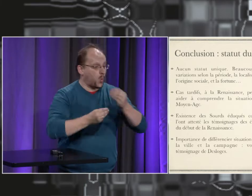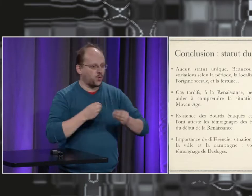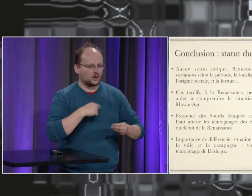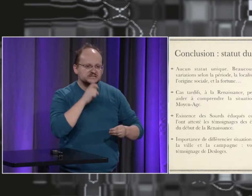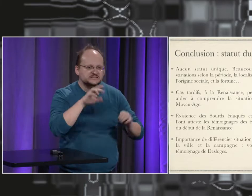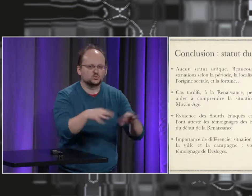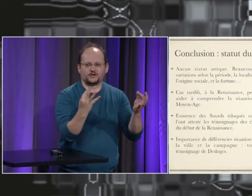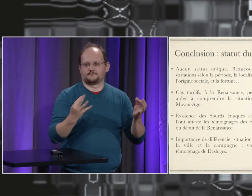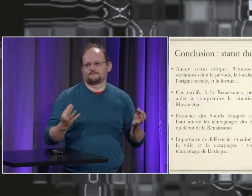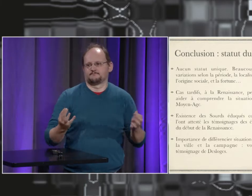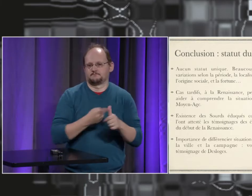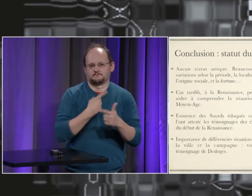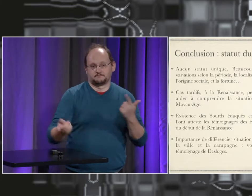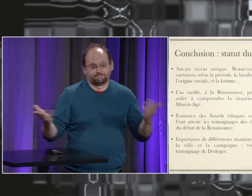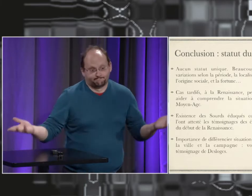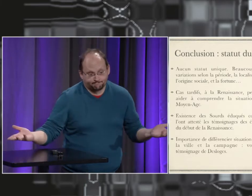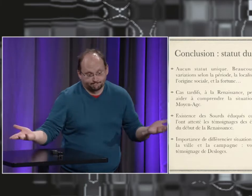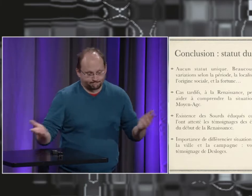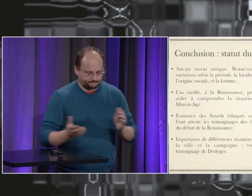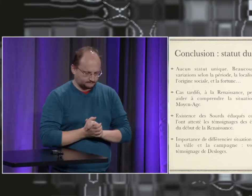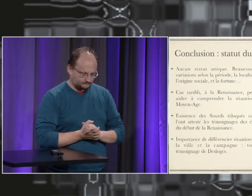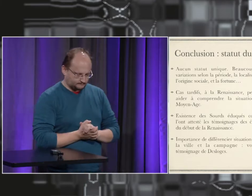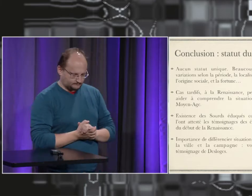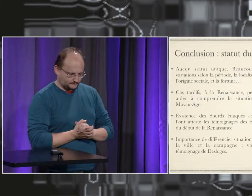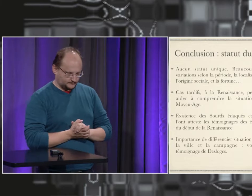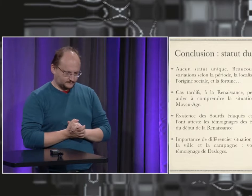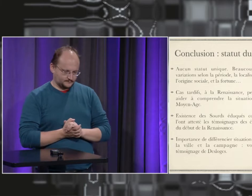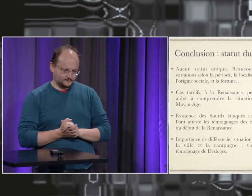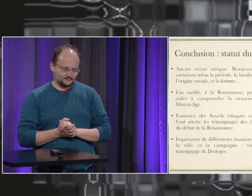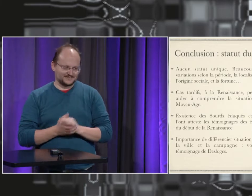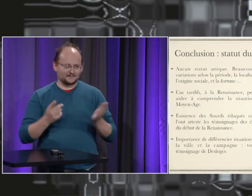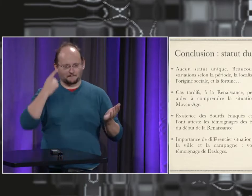aucune trace alors soit parce qu'elles n'existent pas soit parce qu'on ne les a pas encore trouvées